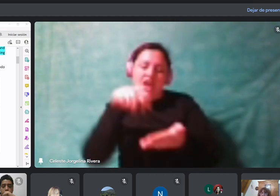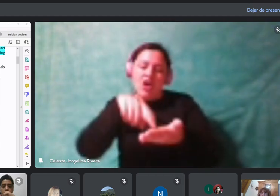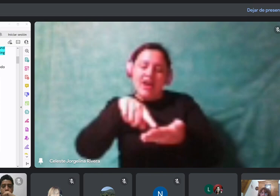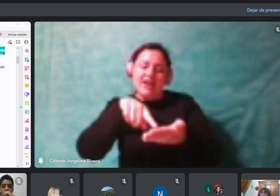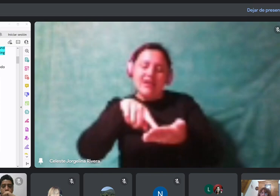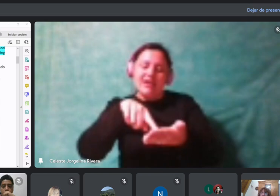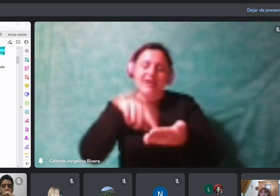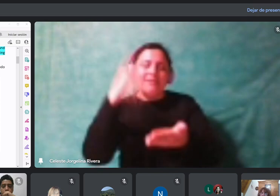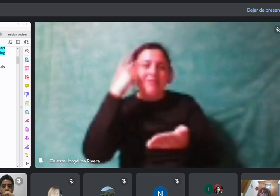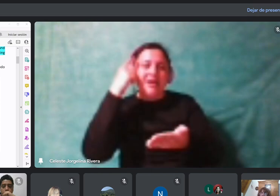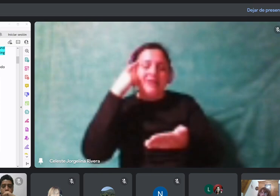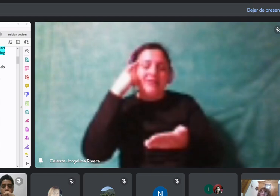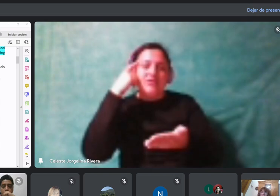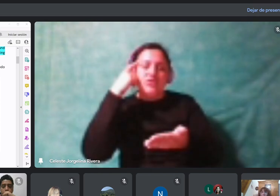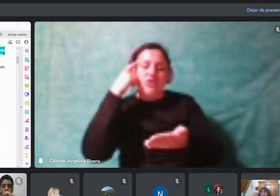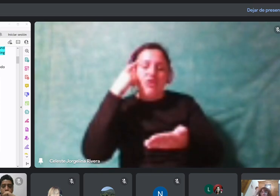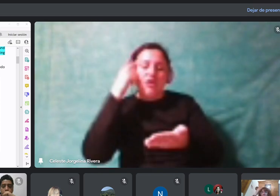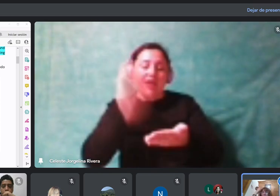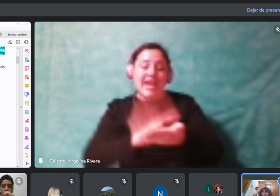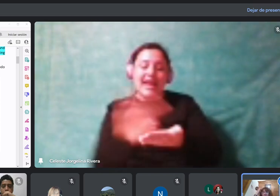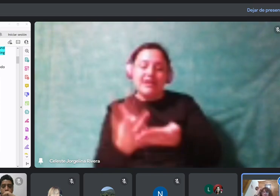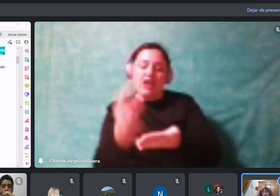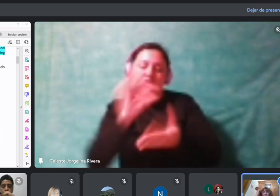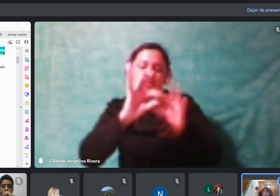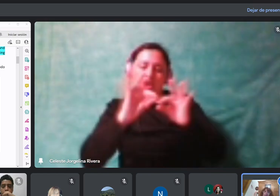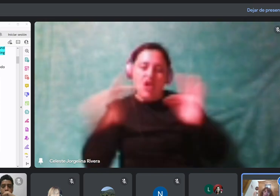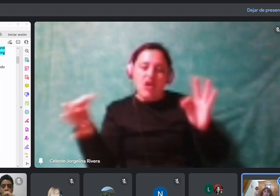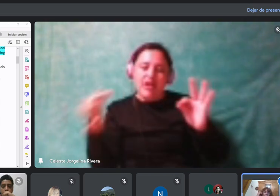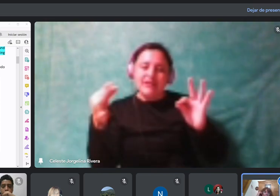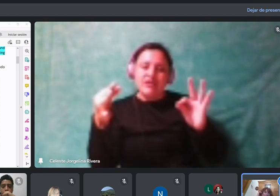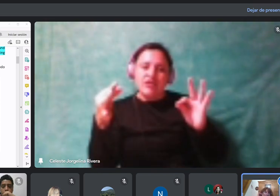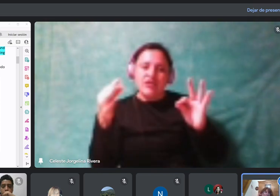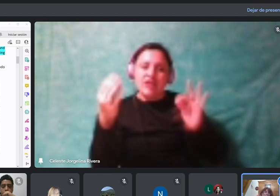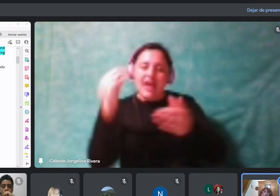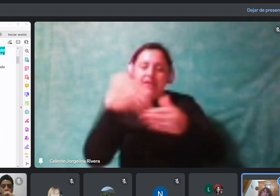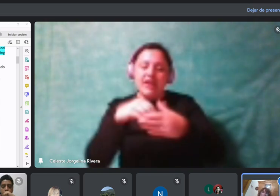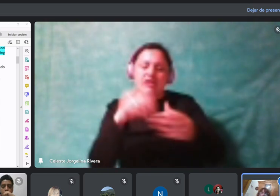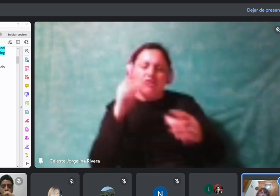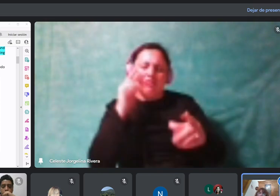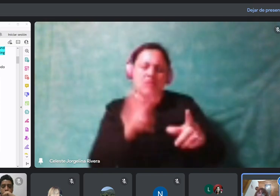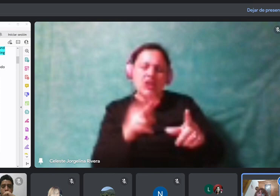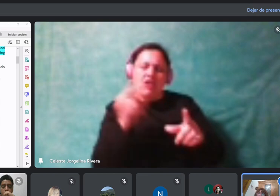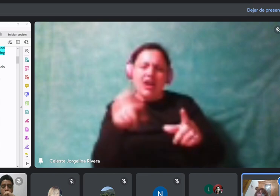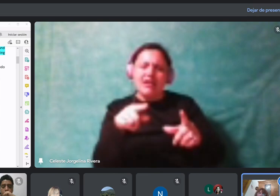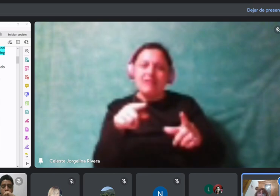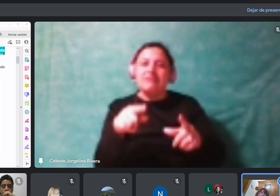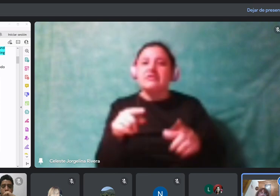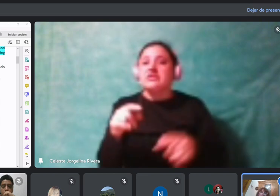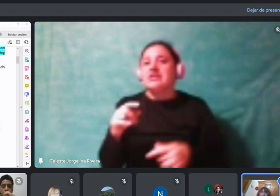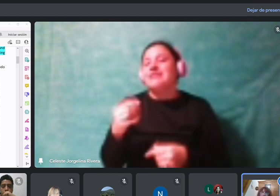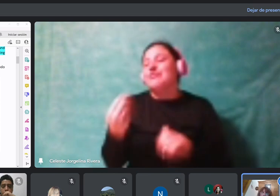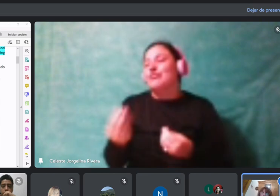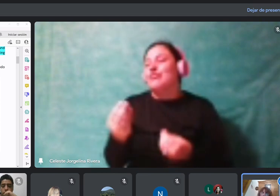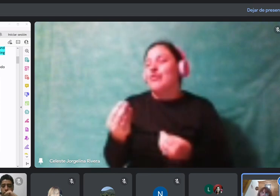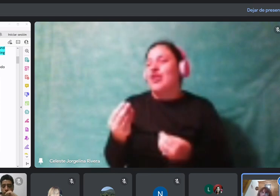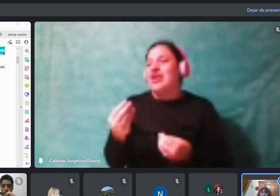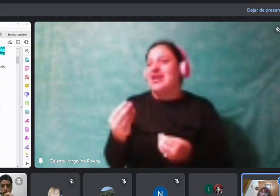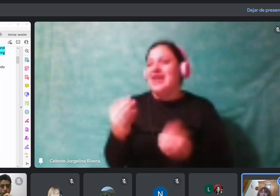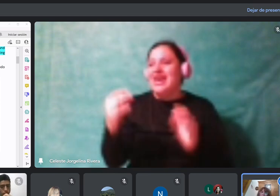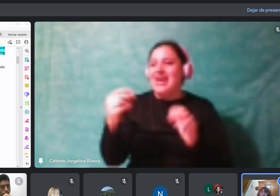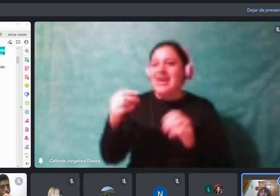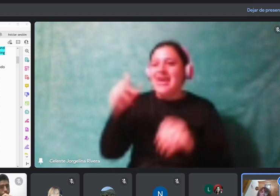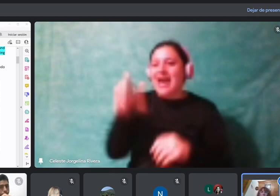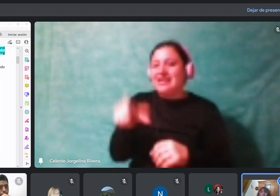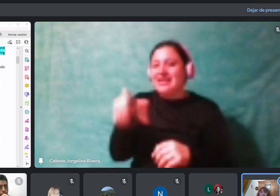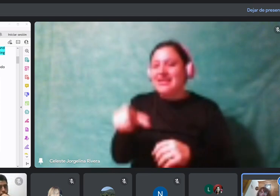Estos, ¿qué era? Sí. Sí, es un determinante. Es un determinante. Corresponde a una lista de adjetivos demostrativos, pero